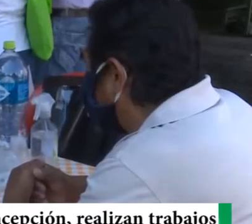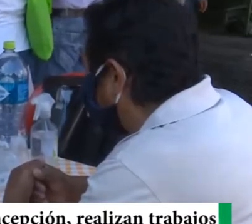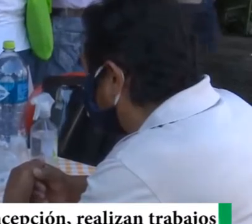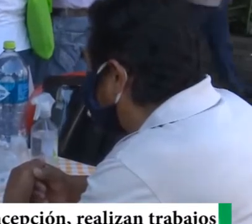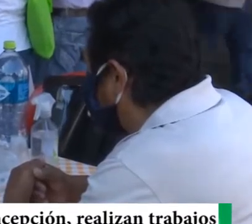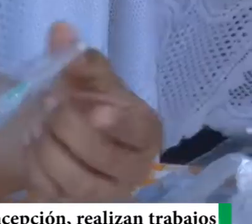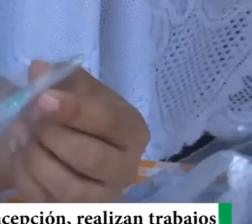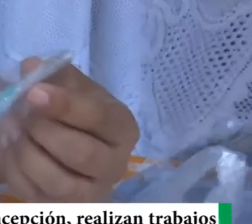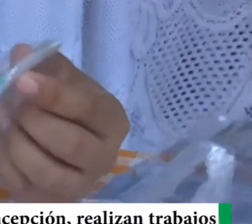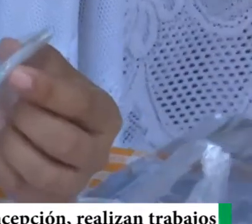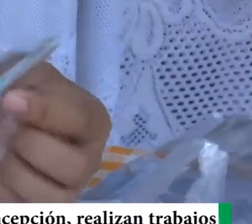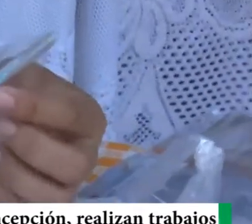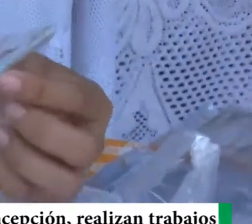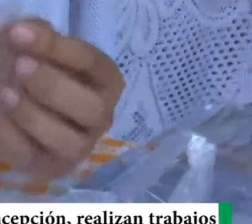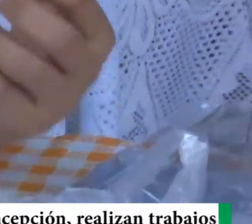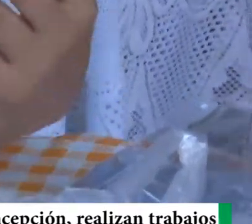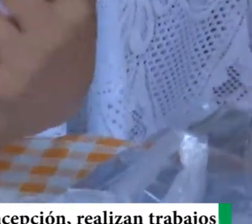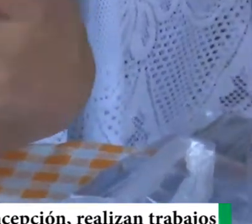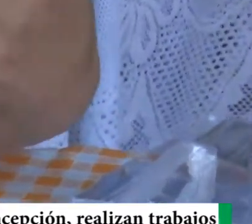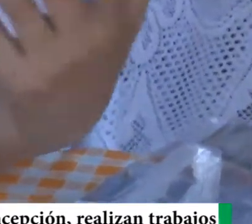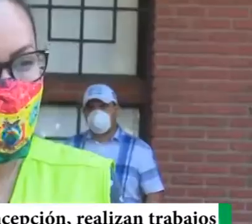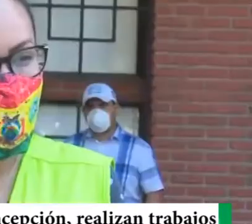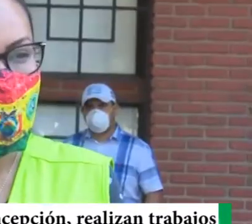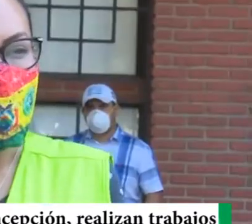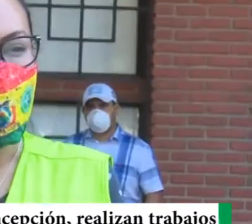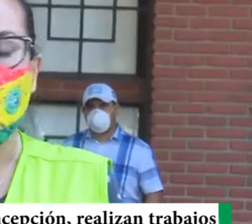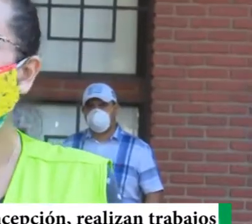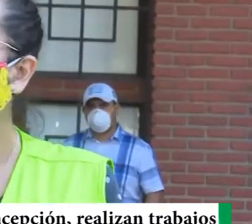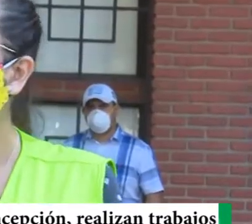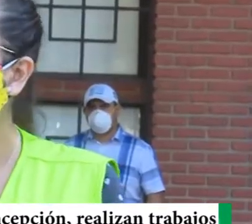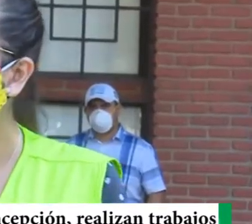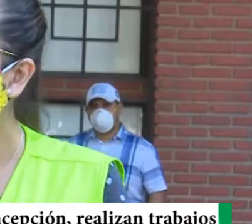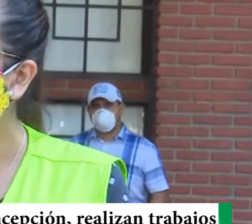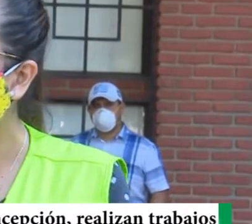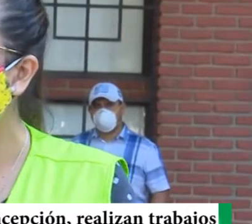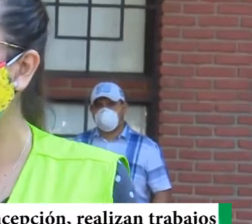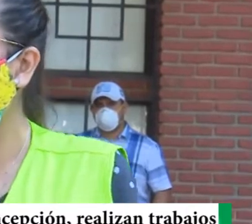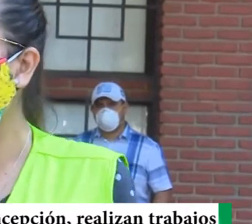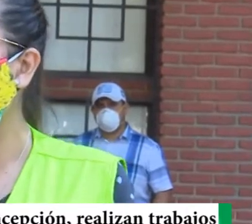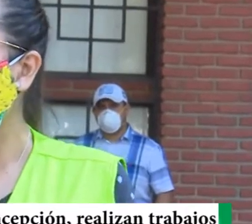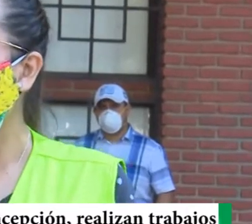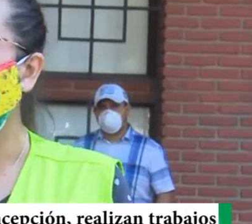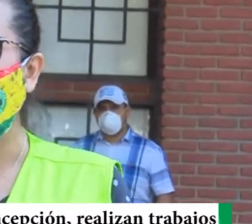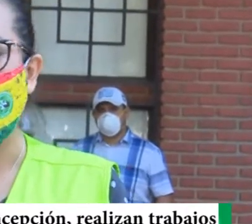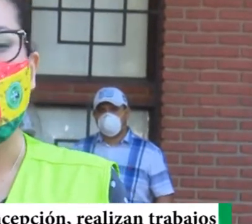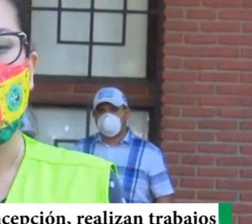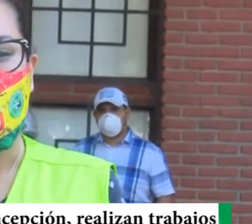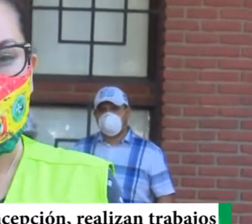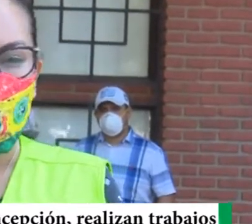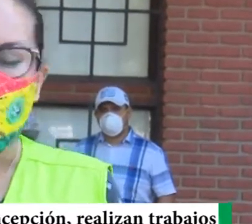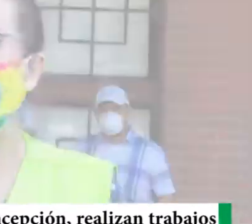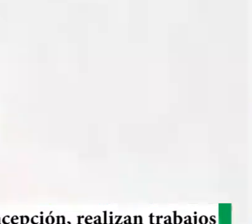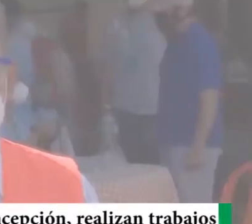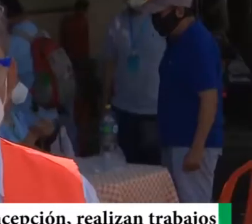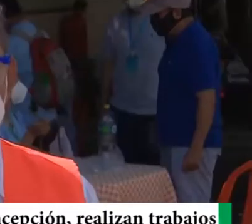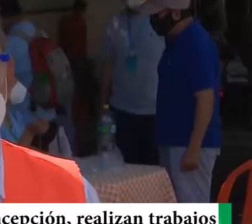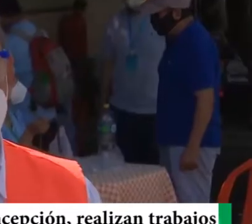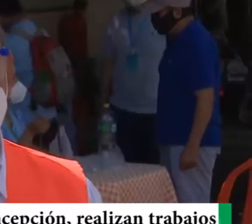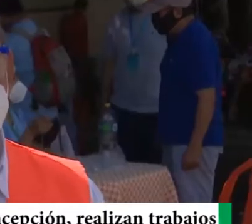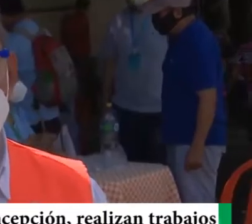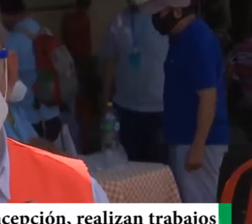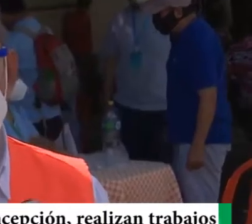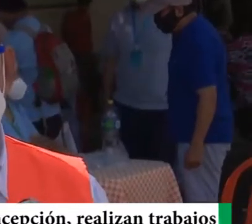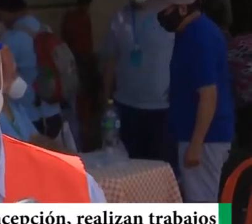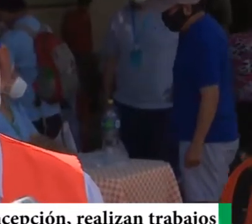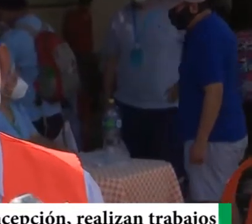los debe, se los debe apoyar, por normas de bioseguridad, se los debe apoyar, con pruebas rápidas, y sobre todo, con mucha información. Está dando,